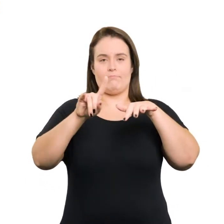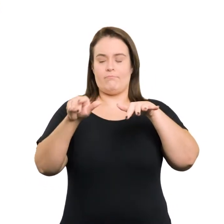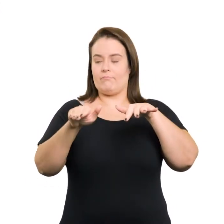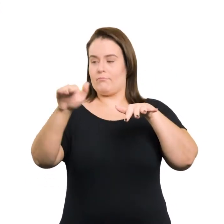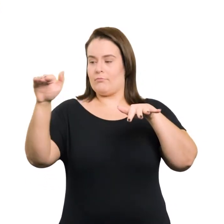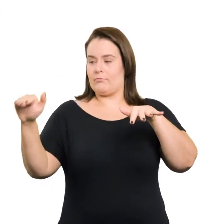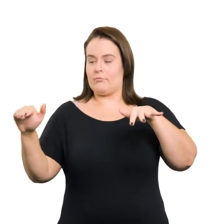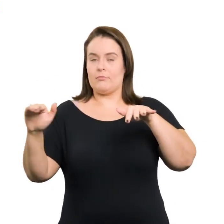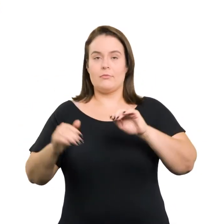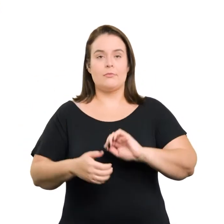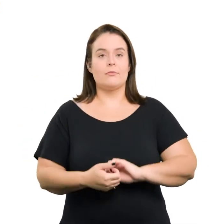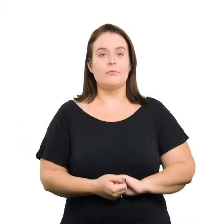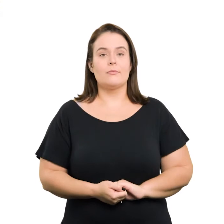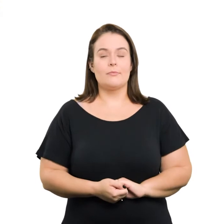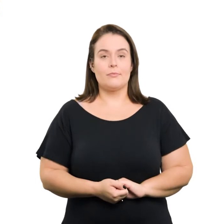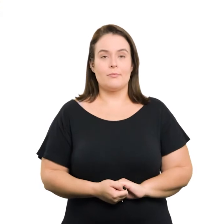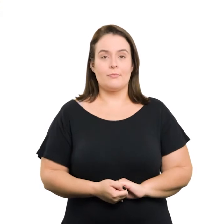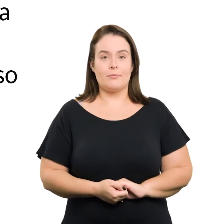plateia